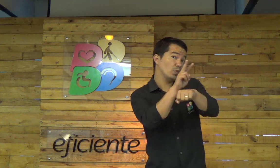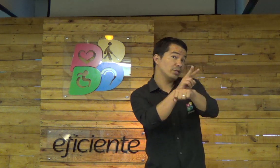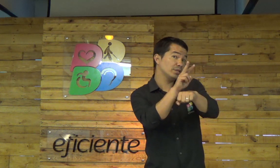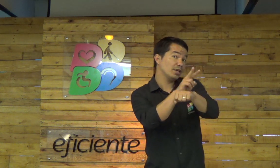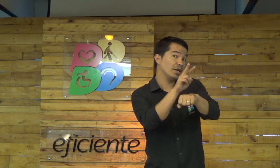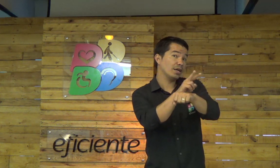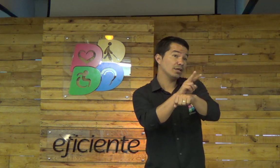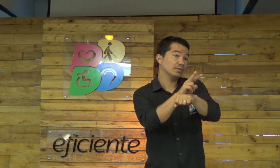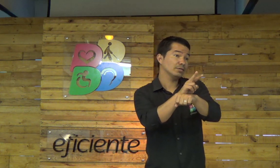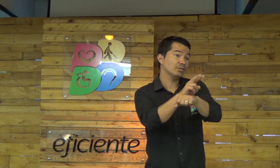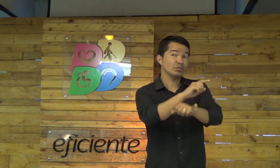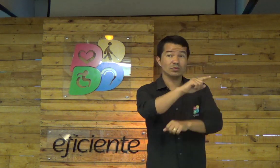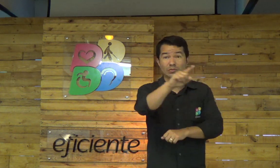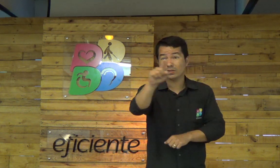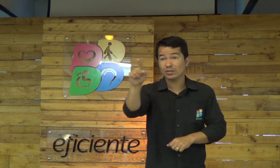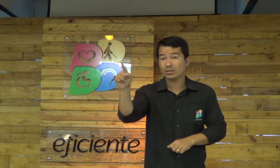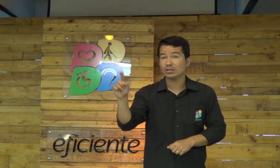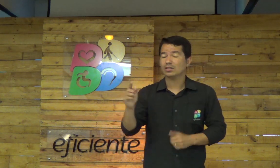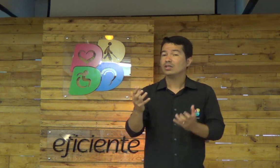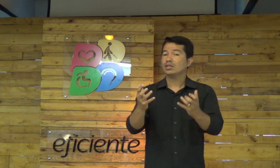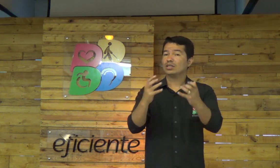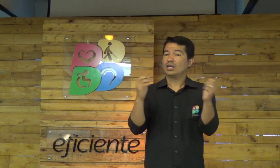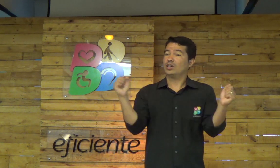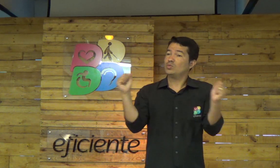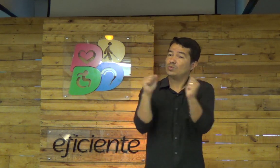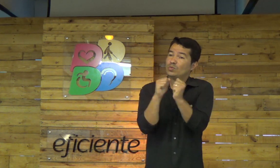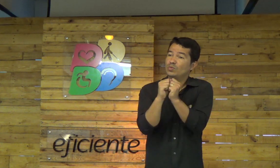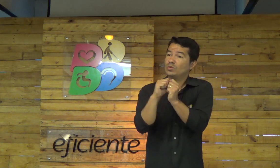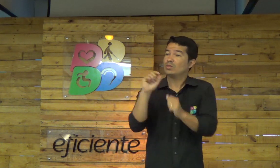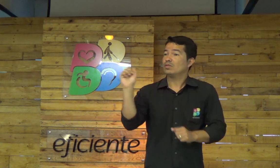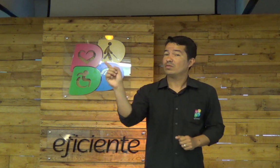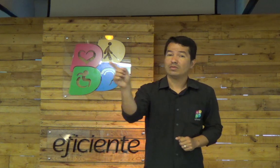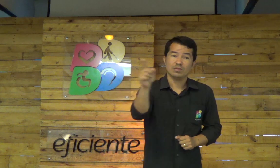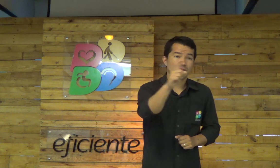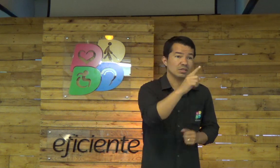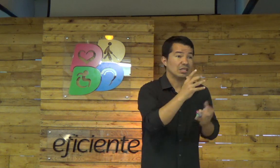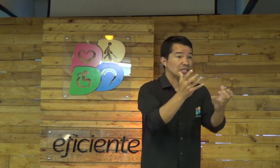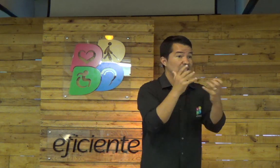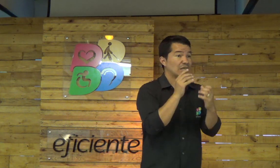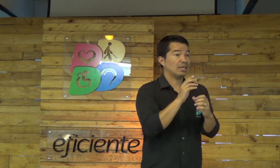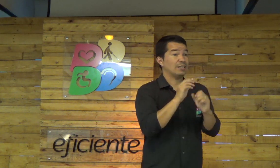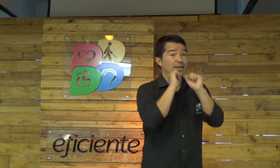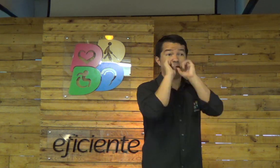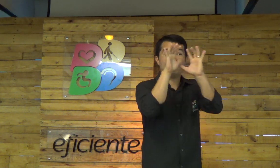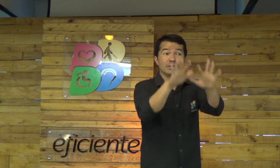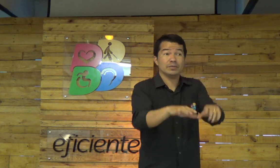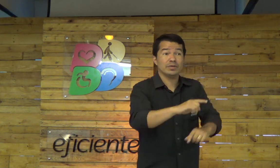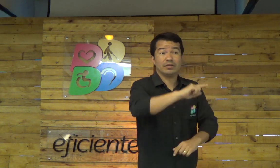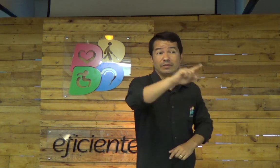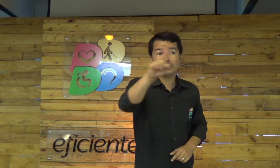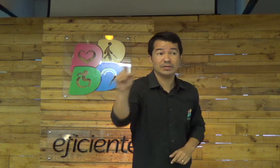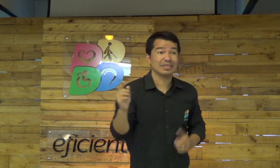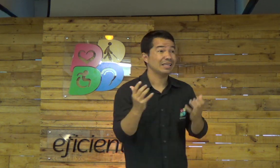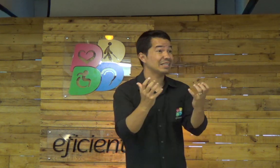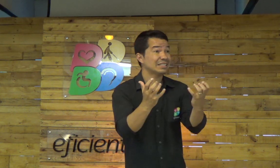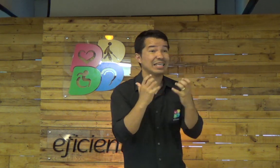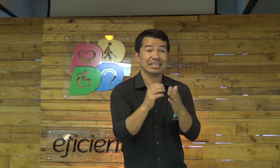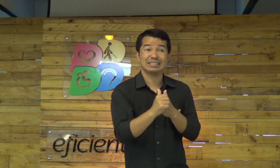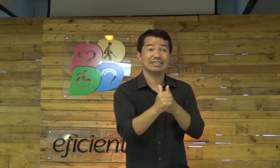quer, Ele cuida, Ele quer estar junto com você, Ele quer abençoar a sua vida,